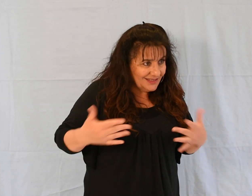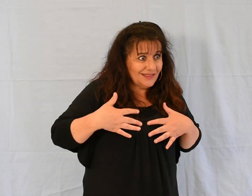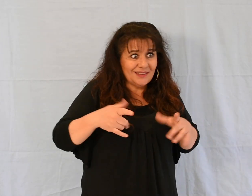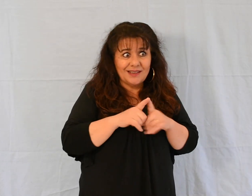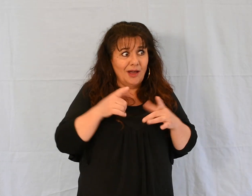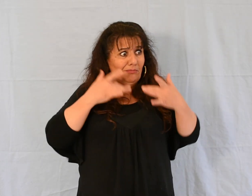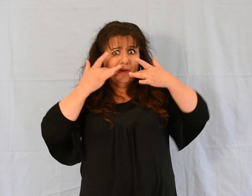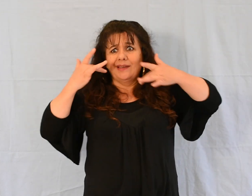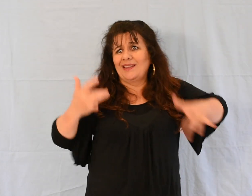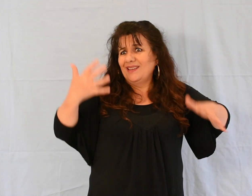demeurer près du Seigneur